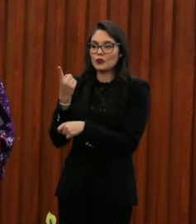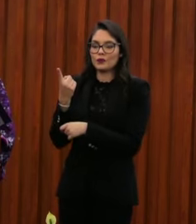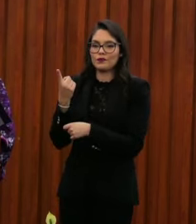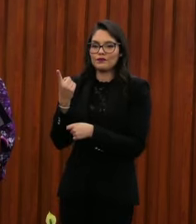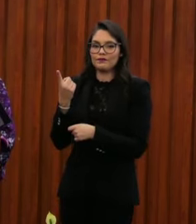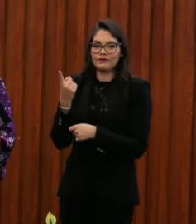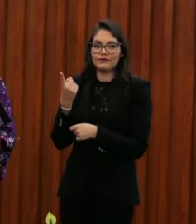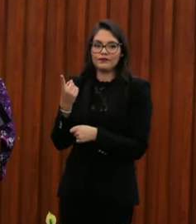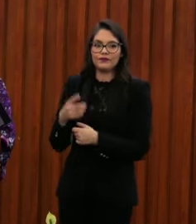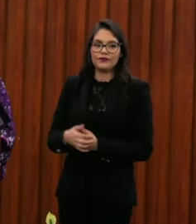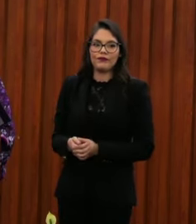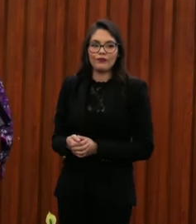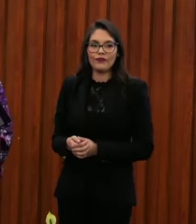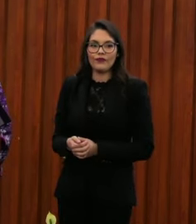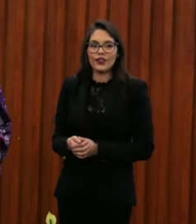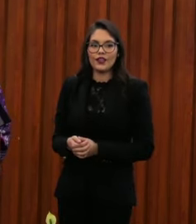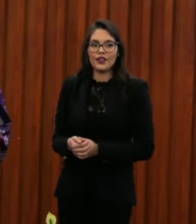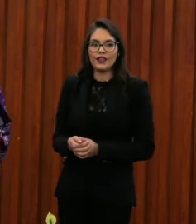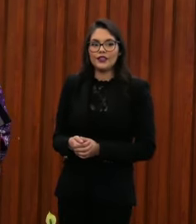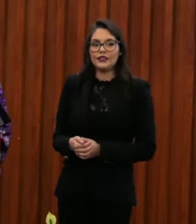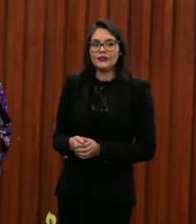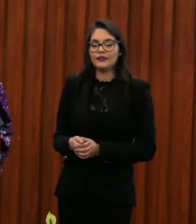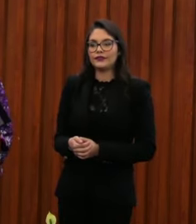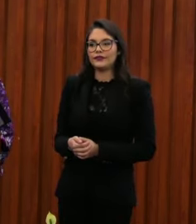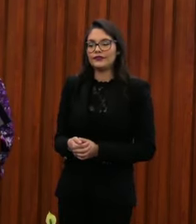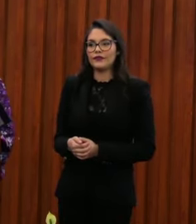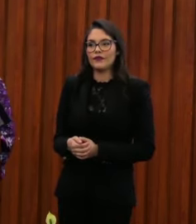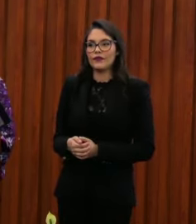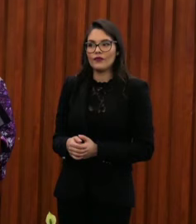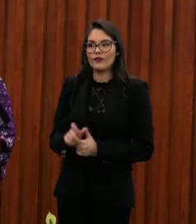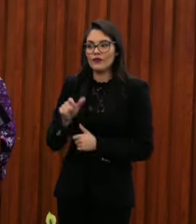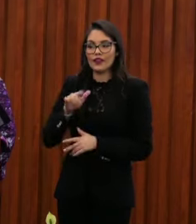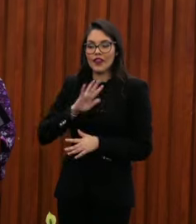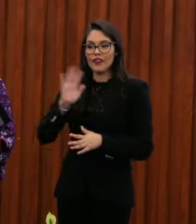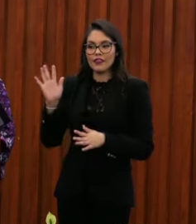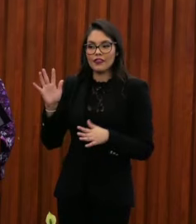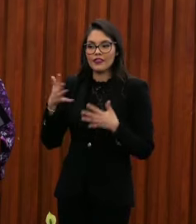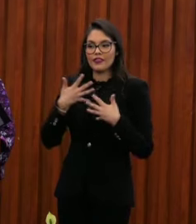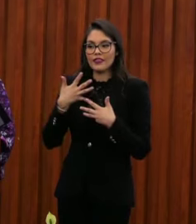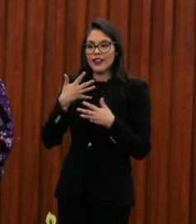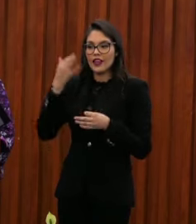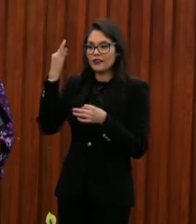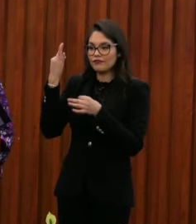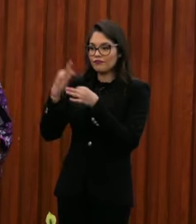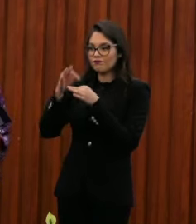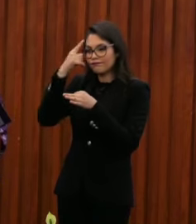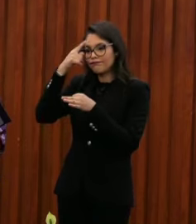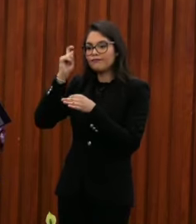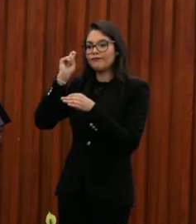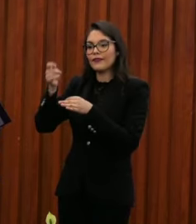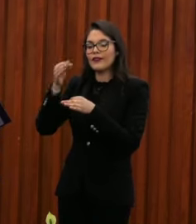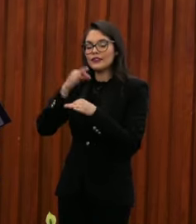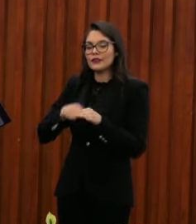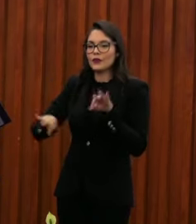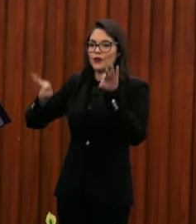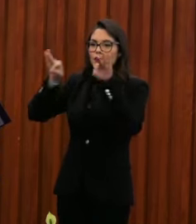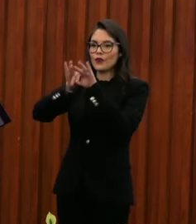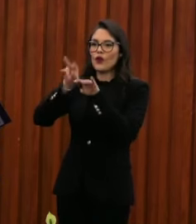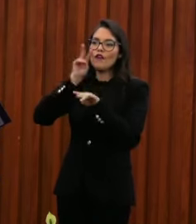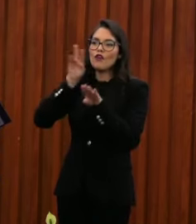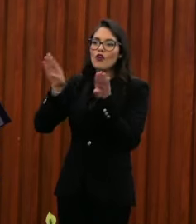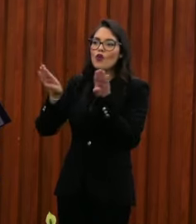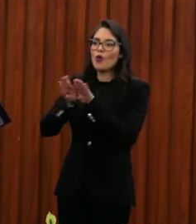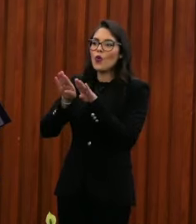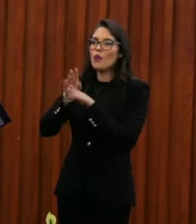entre todo y parte fundamental de lo que nos toca ver, trabajar y transformar. Es exactamente que